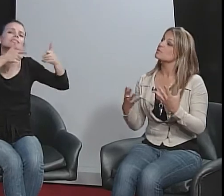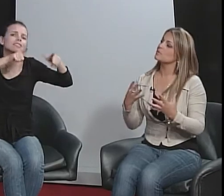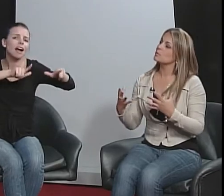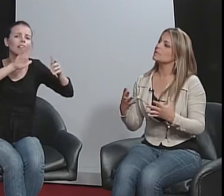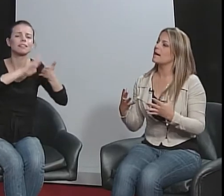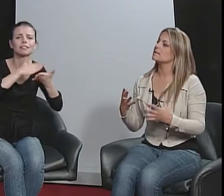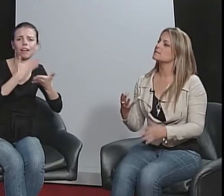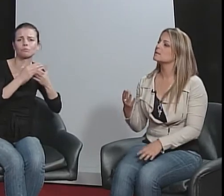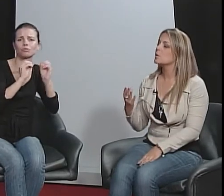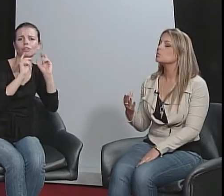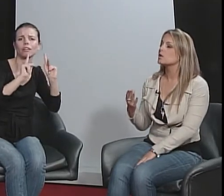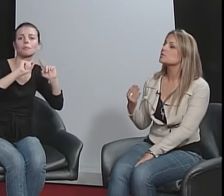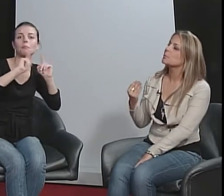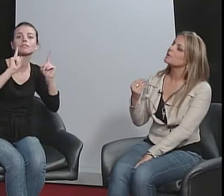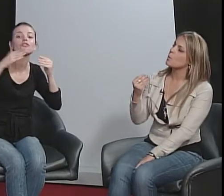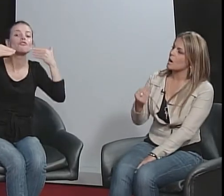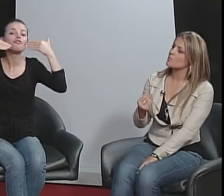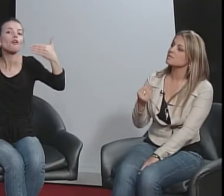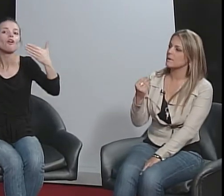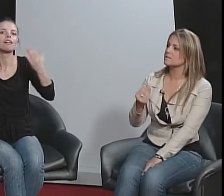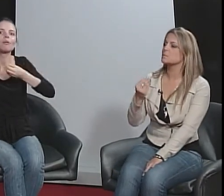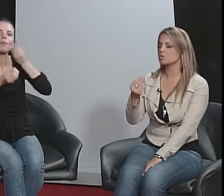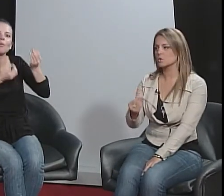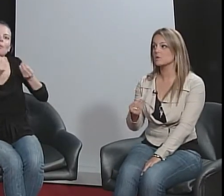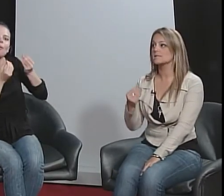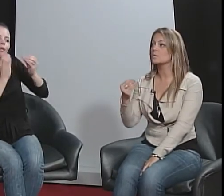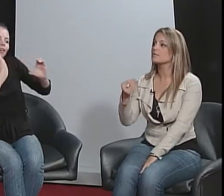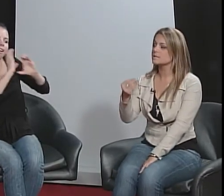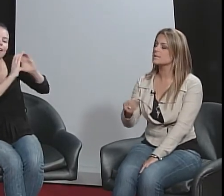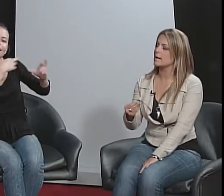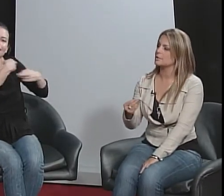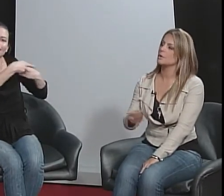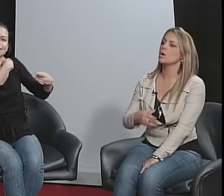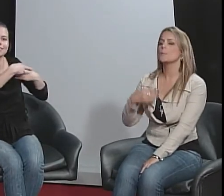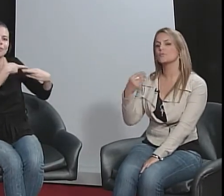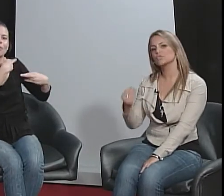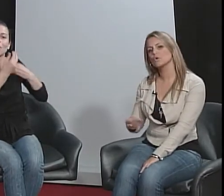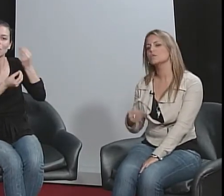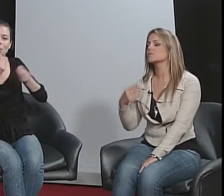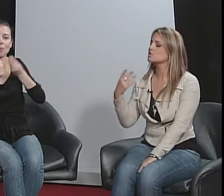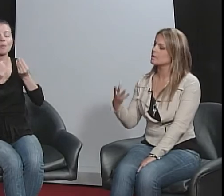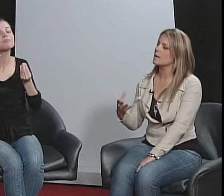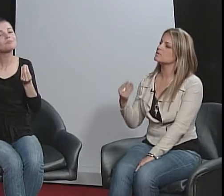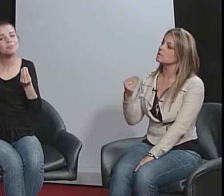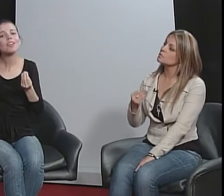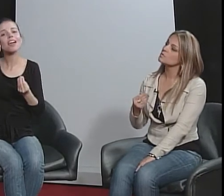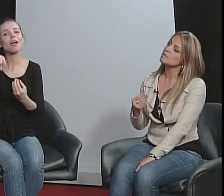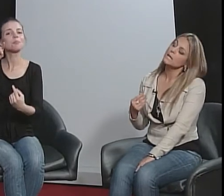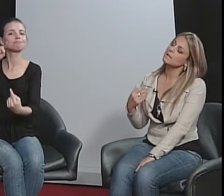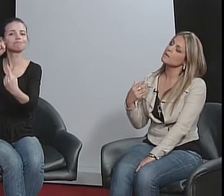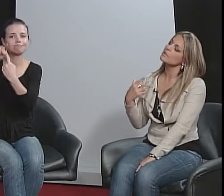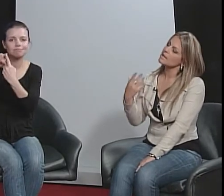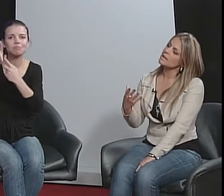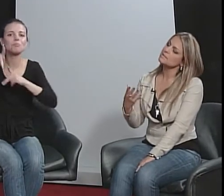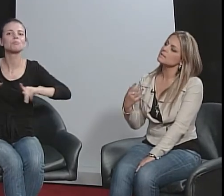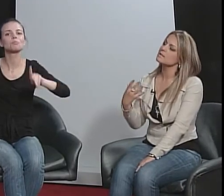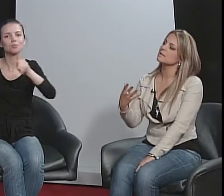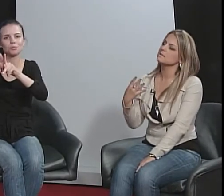dificuldades. Então, o nosso público-alvo são essas pessoas da universidade. professores, funcionários, alunos que tenham interesse em se